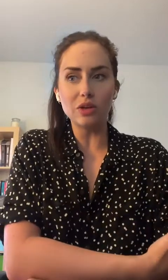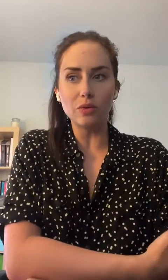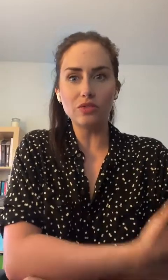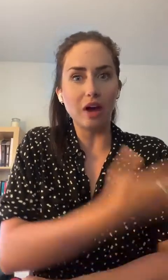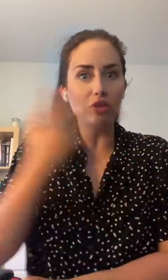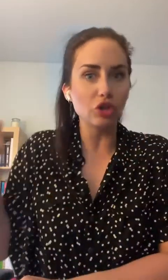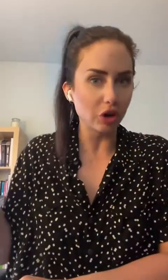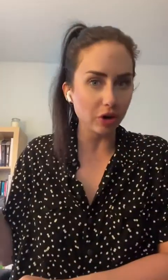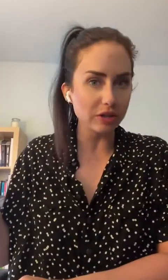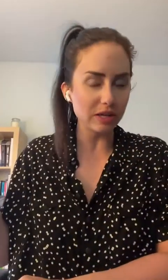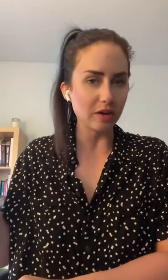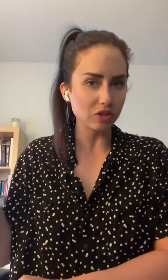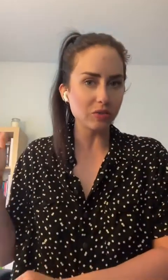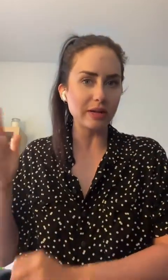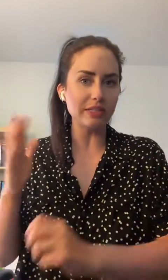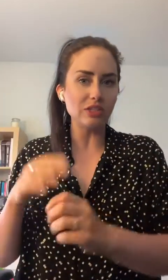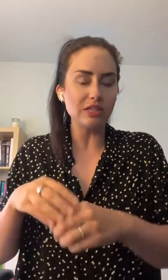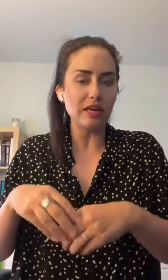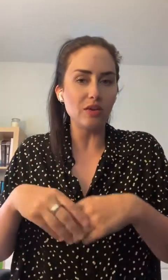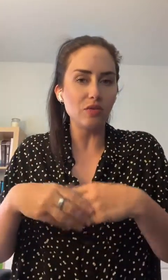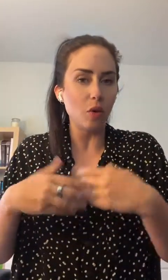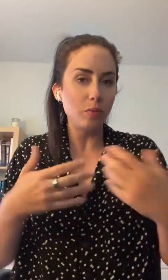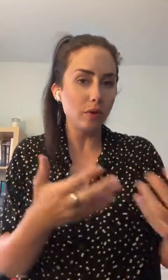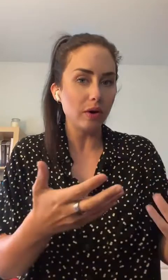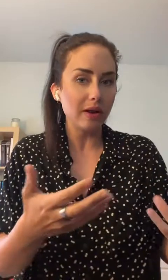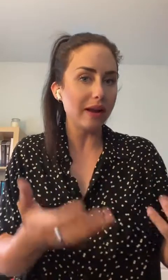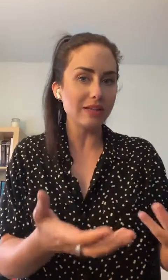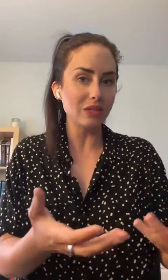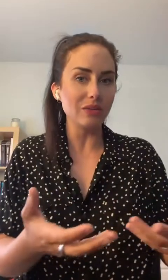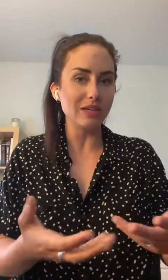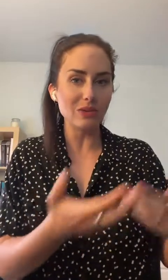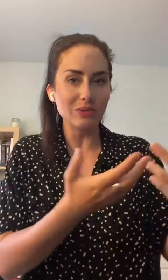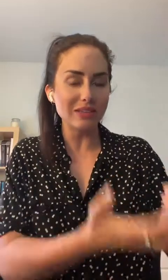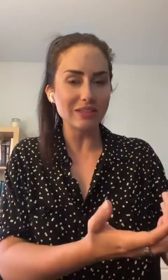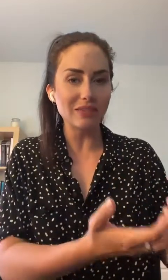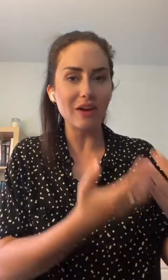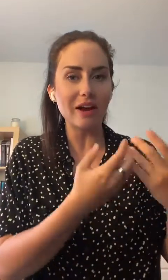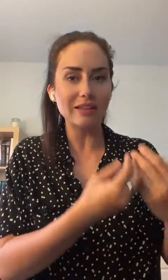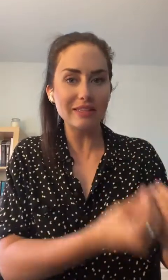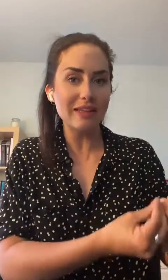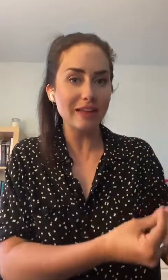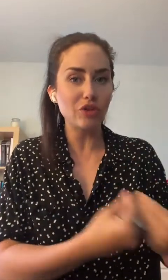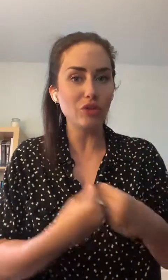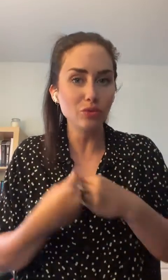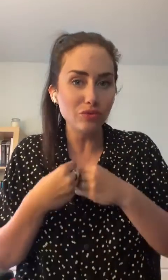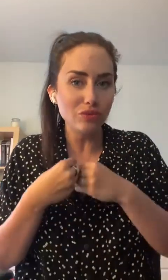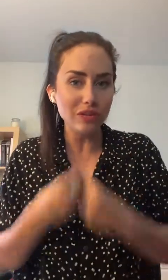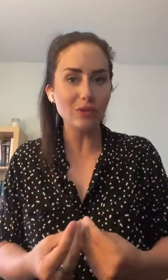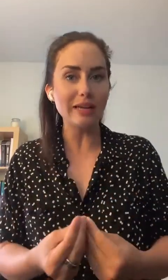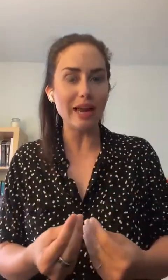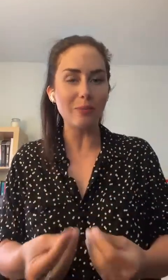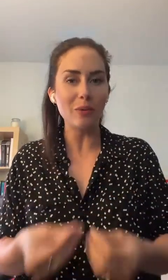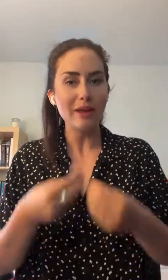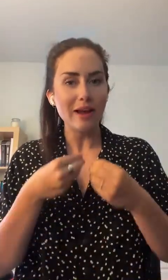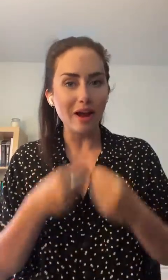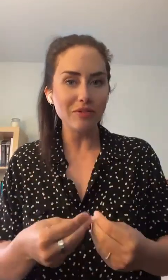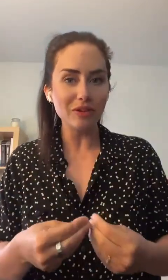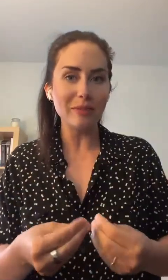sont dangereuses en soi, c'est juste qu'elles ne font pas l'action qu'elles sont censées faire qui est de vous nettoyer la peau, enlever votre